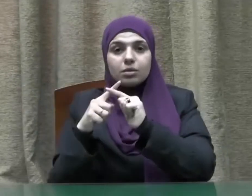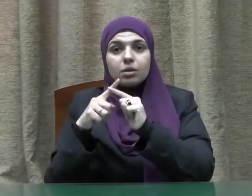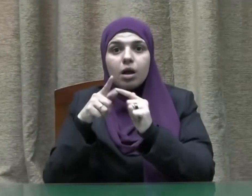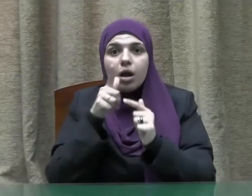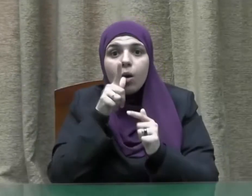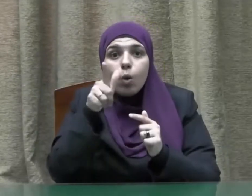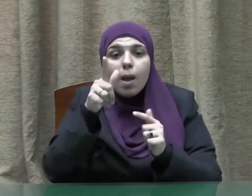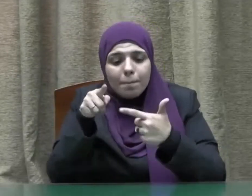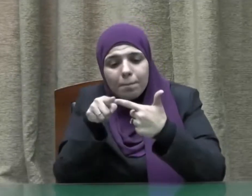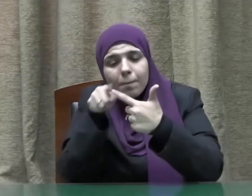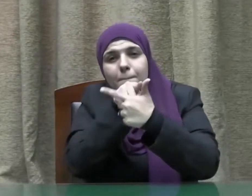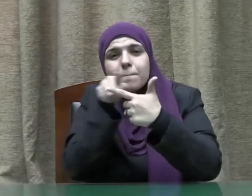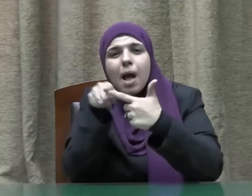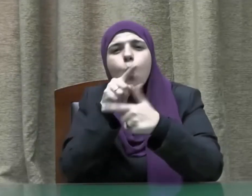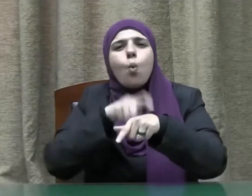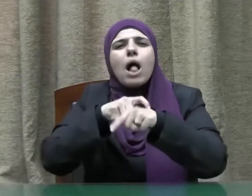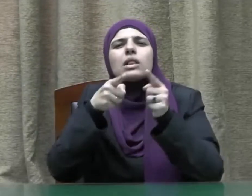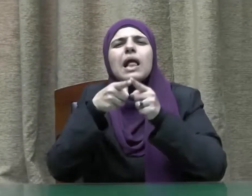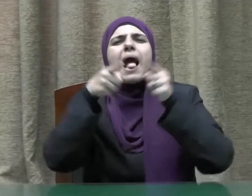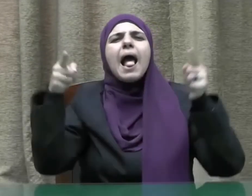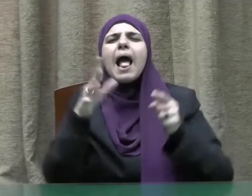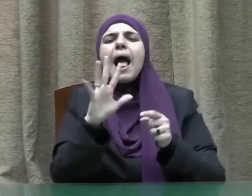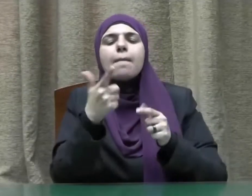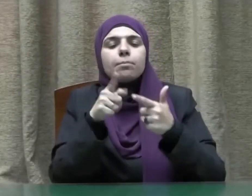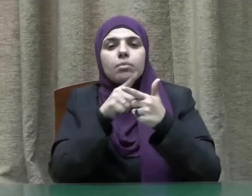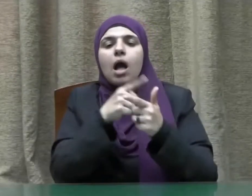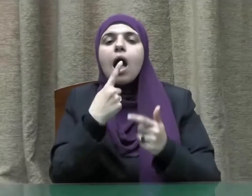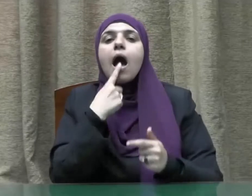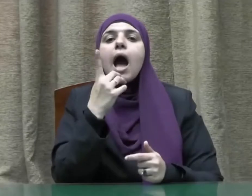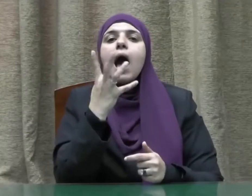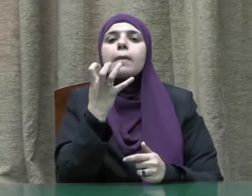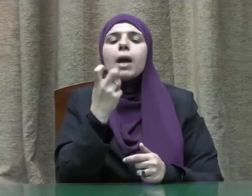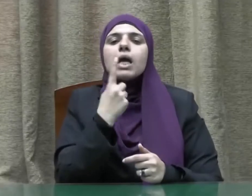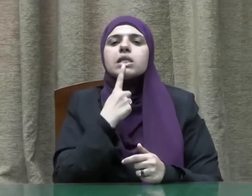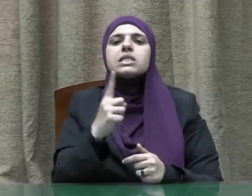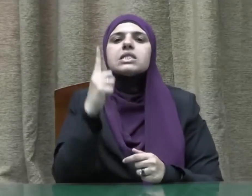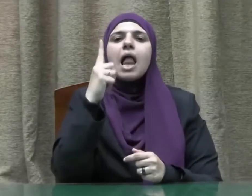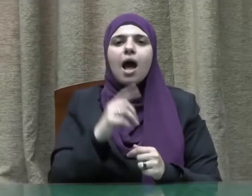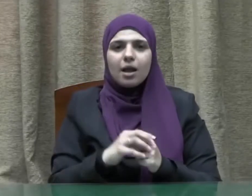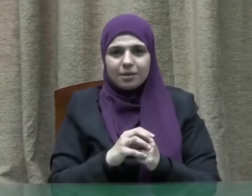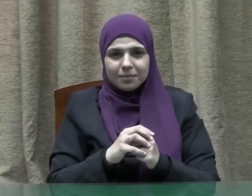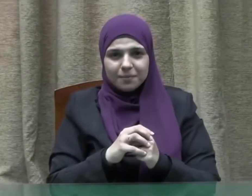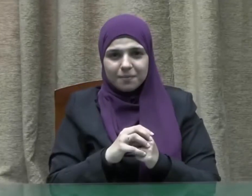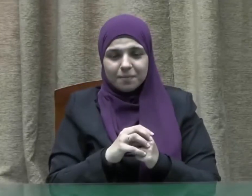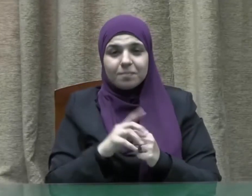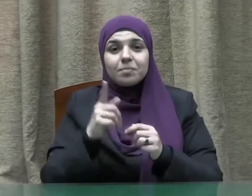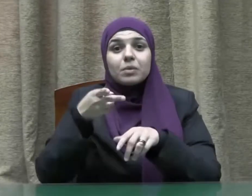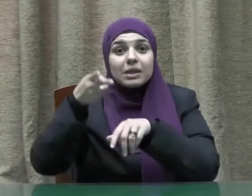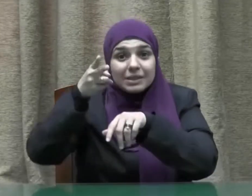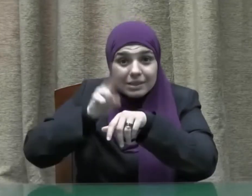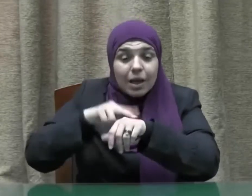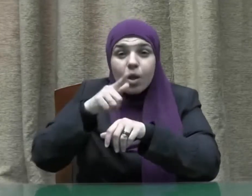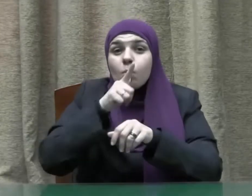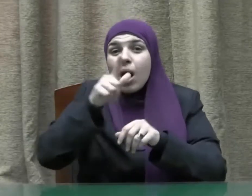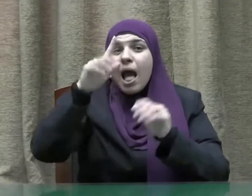قلت كم كان بينهما قال أربعون سنة ثم أينما